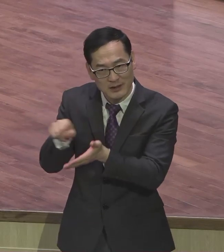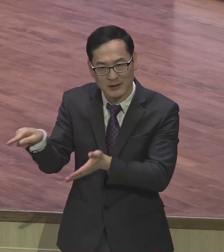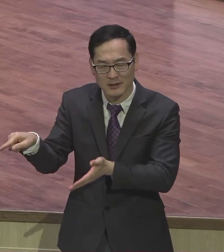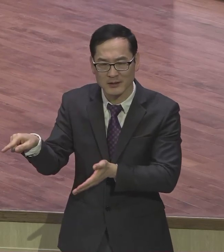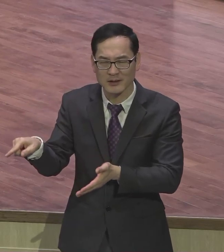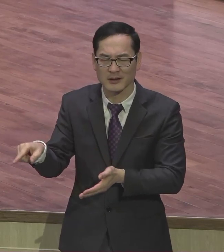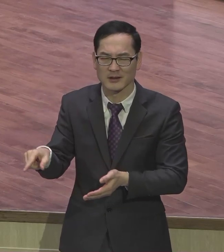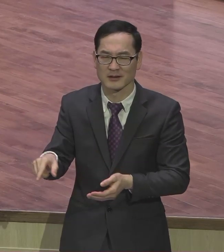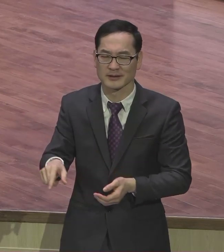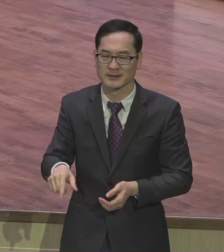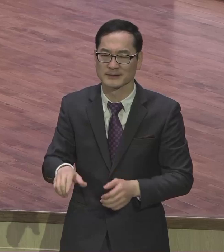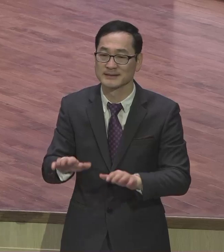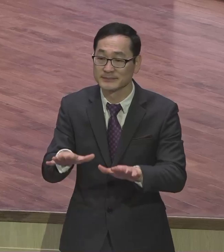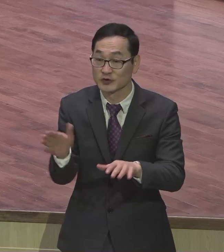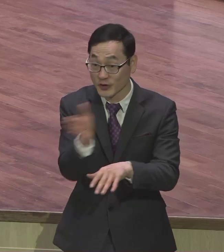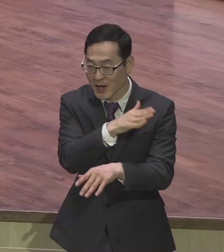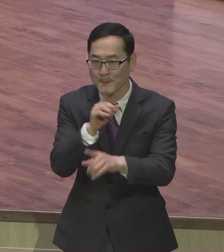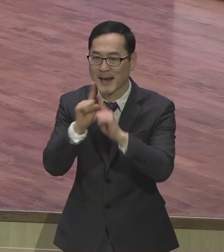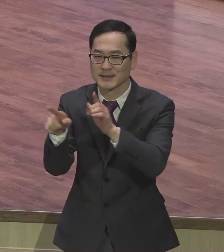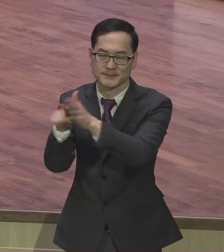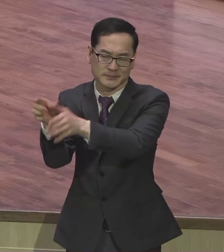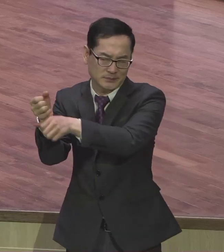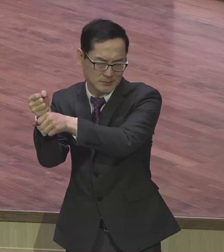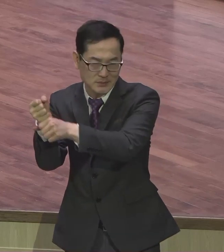의지하시기 바랍니다 하나님과 나와의 관계